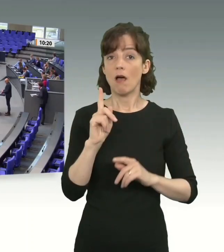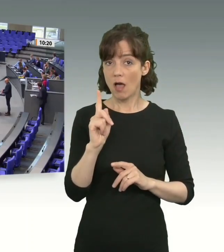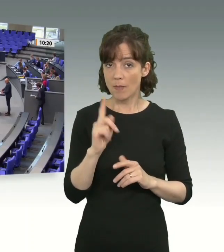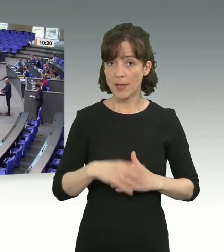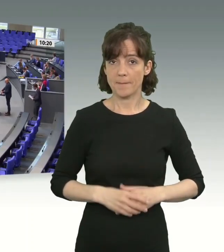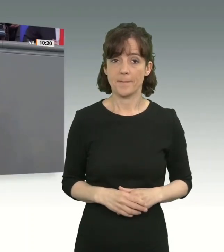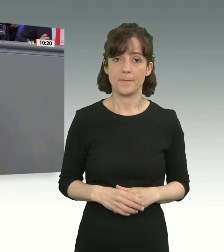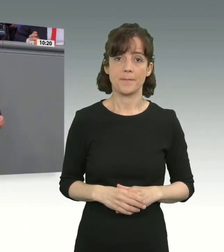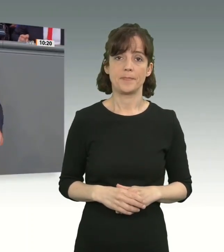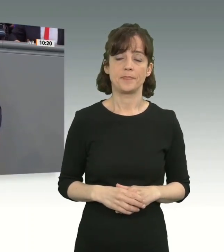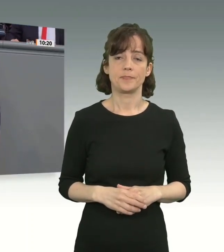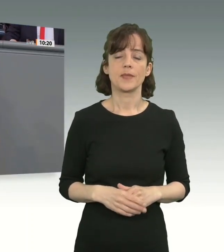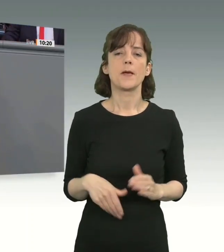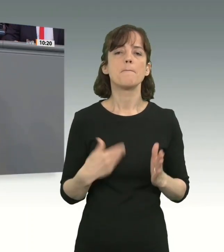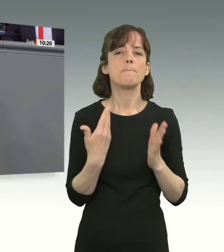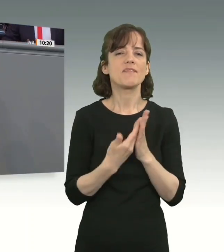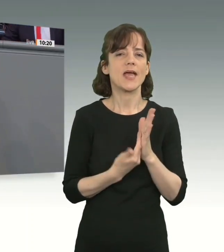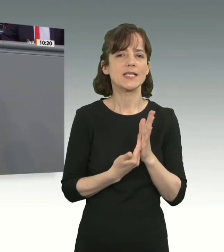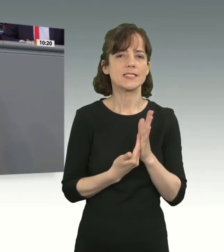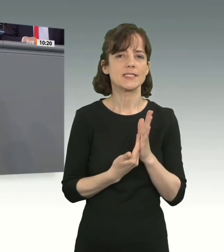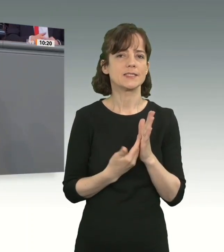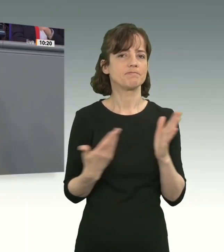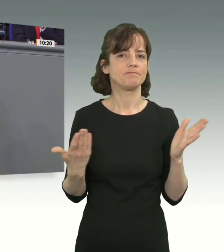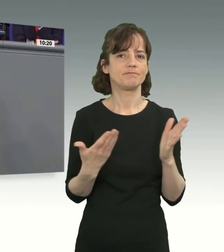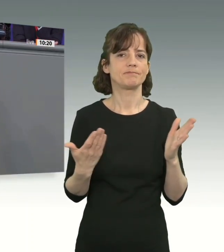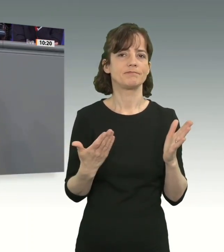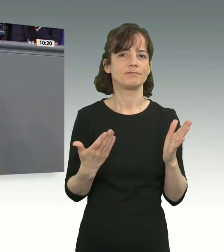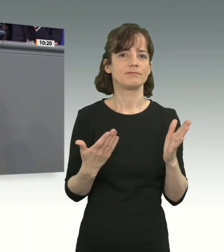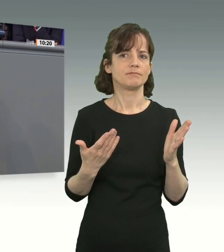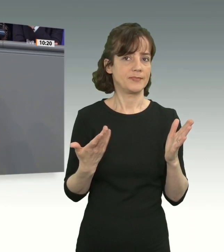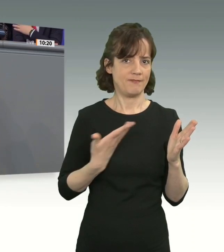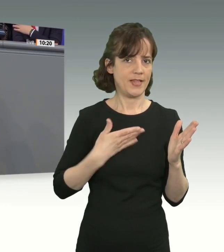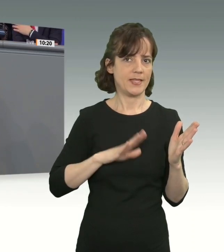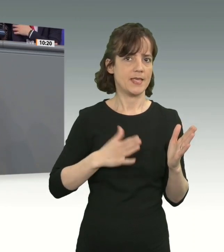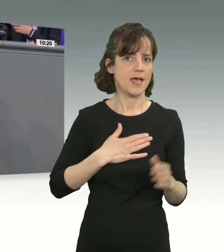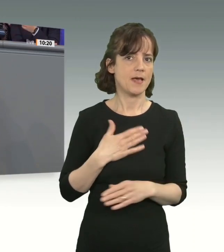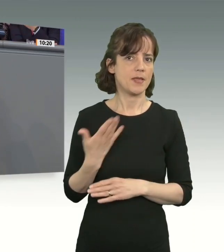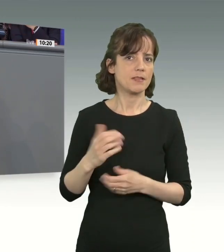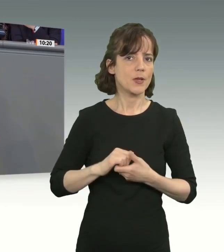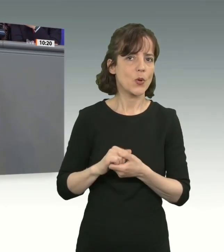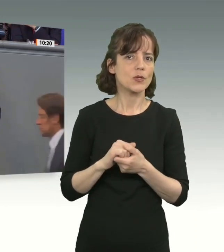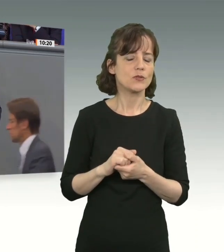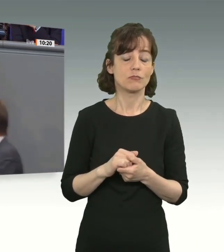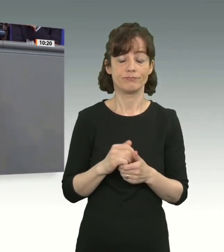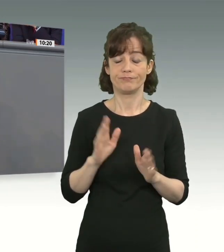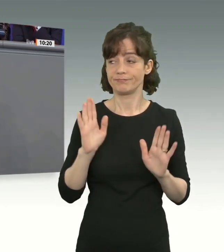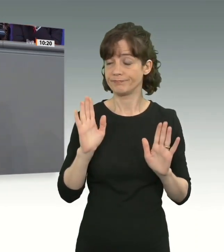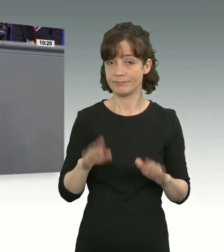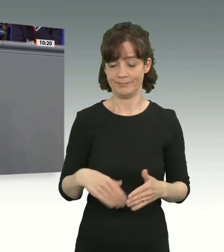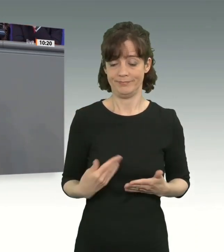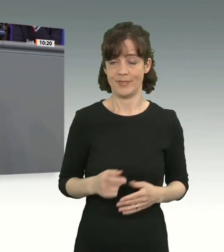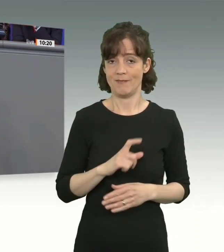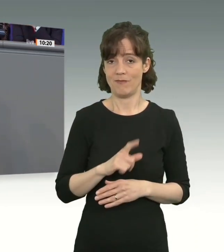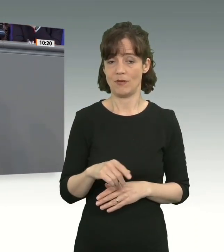Aber der Beweis, dass dies ja offensichtlich nicht gewollt ist, haben wir diese Woche